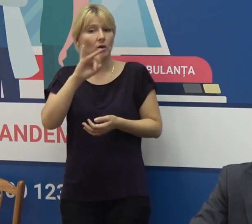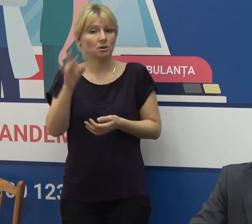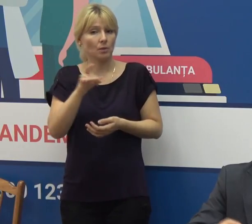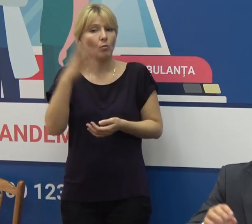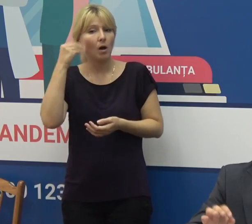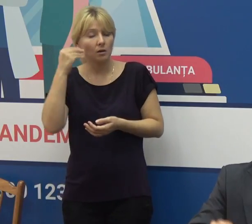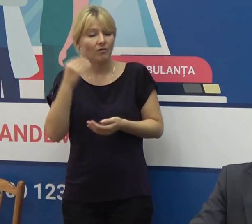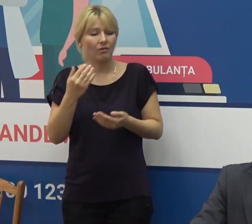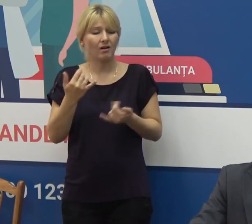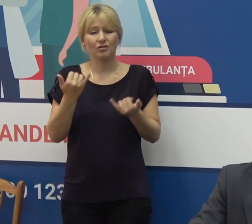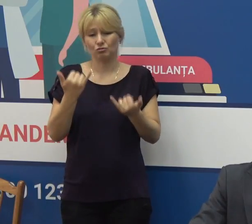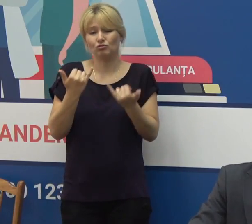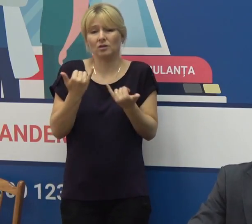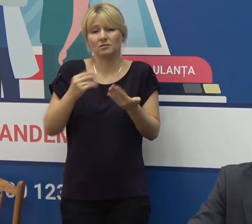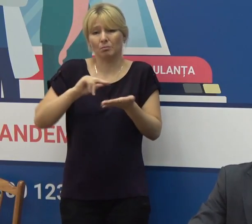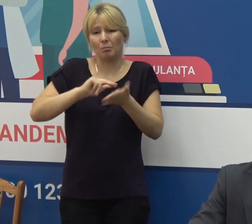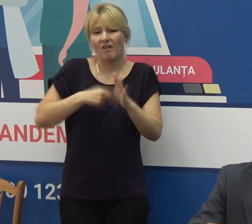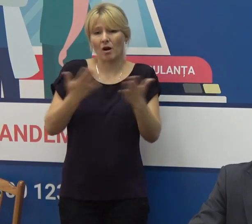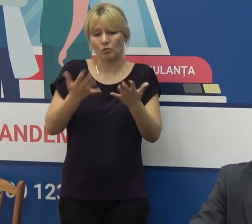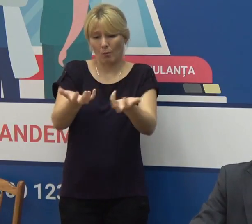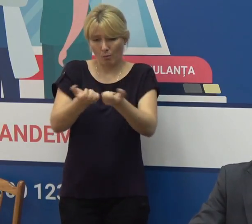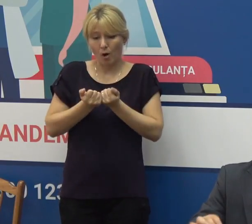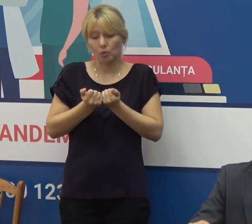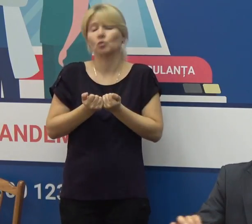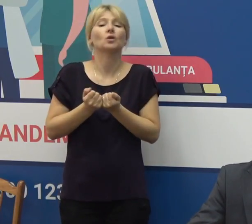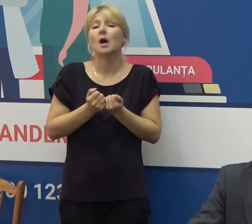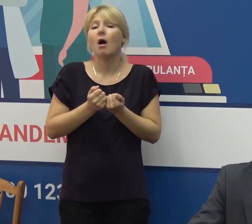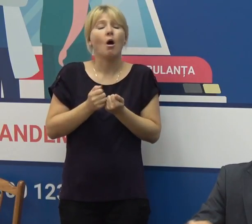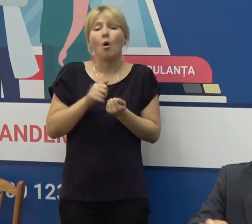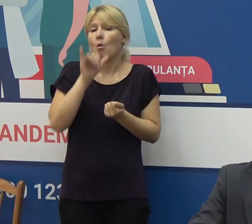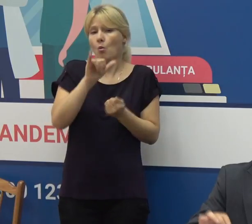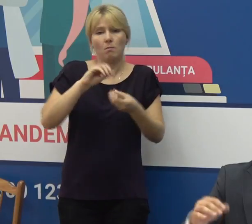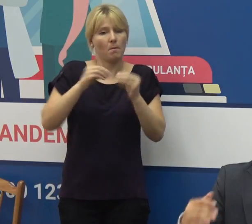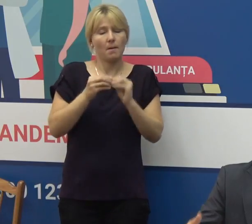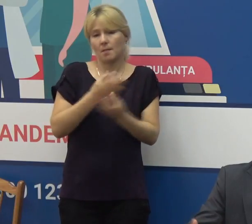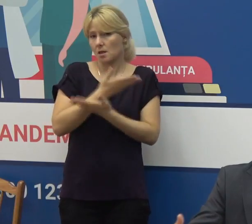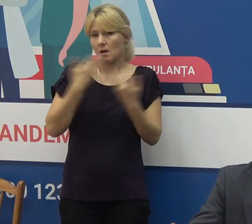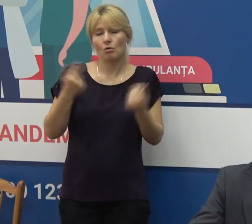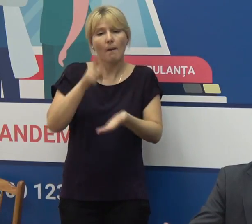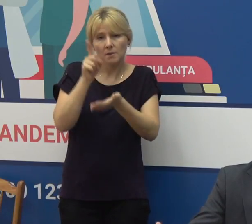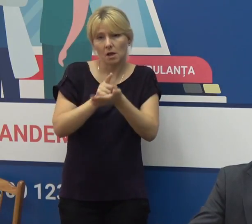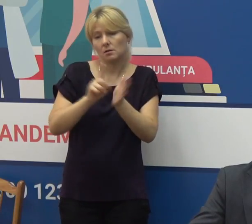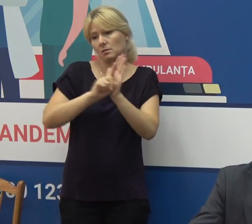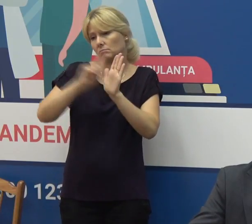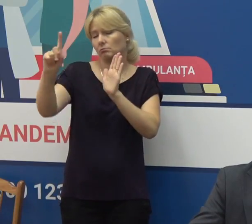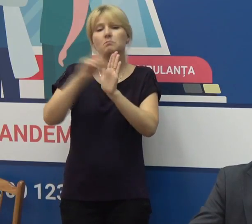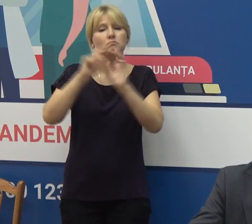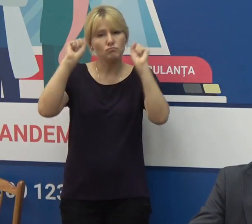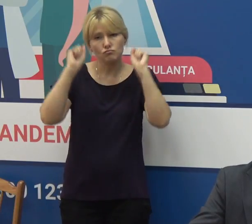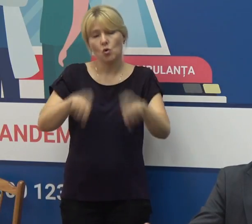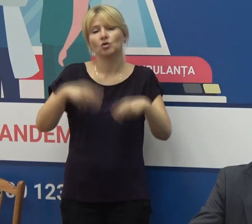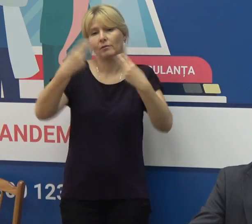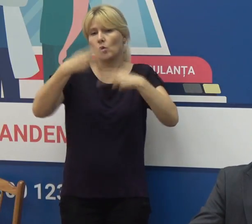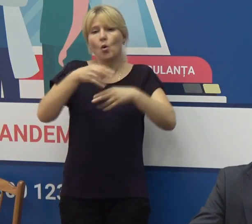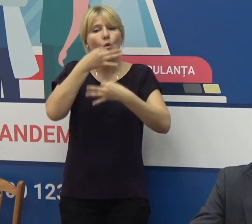certificatul de ținut actual în versiune actuală nu au careva probleme la traversarea frontierilor